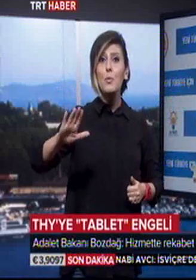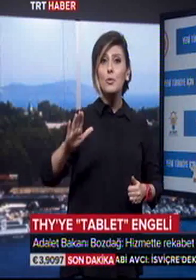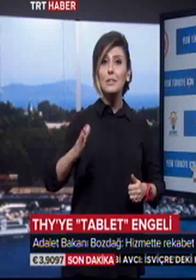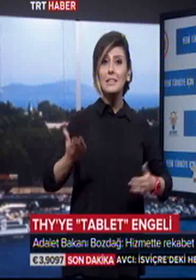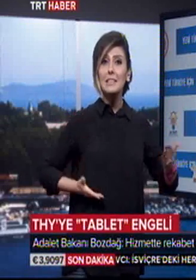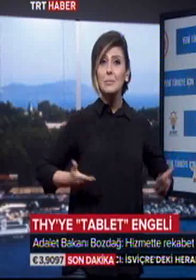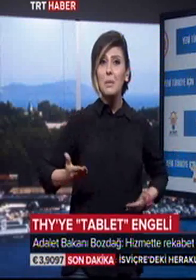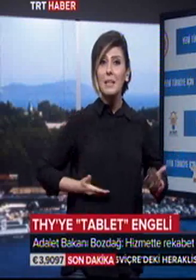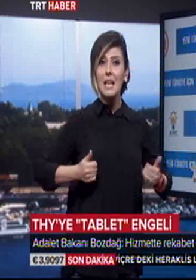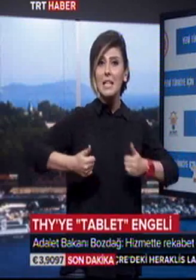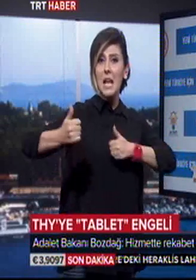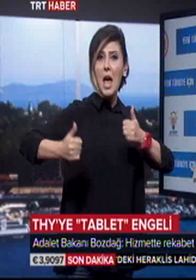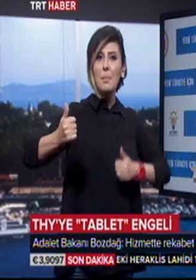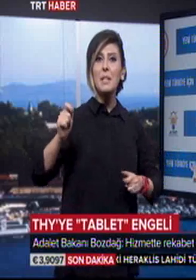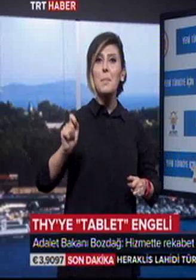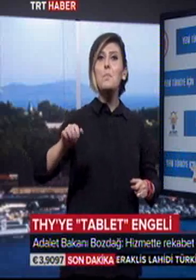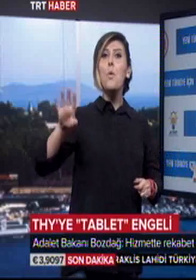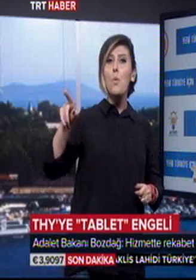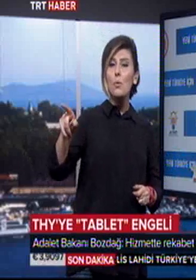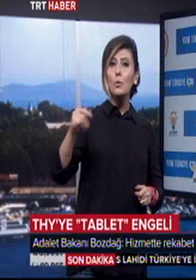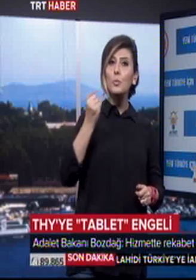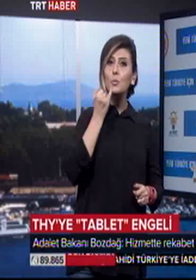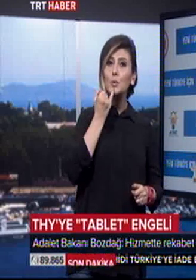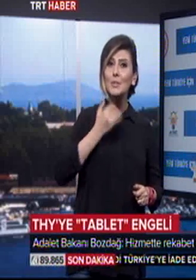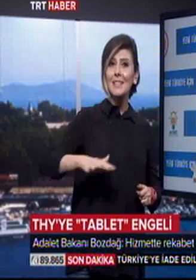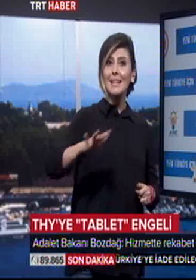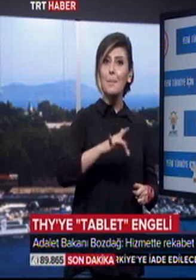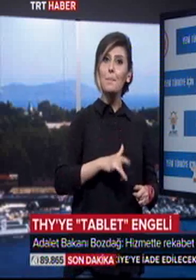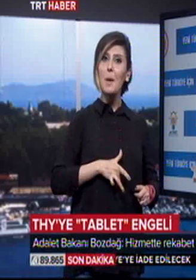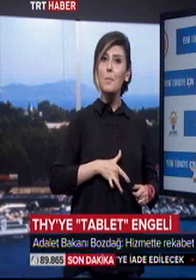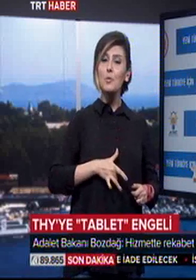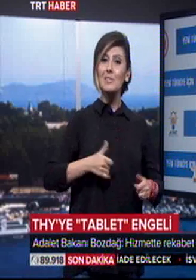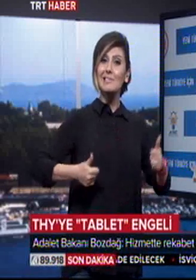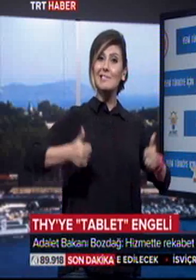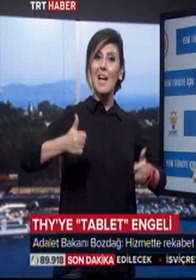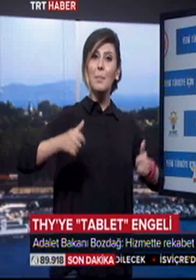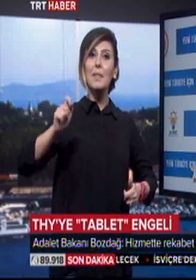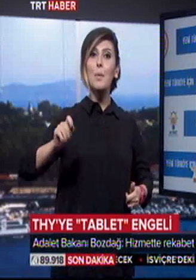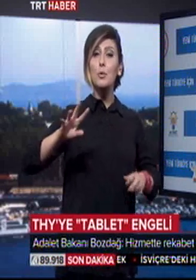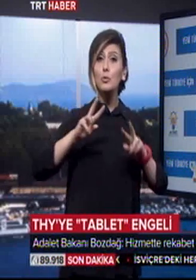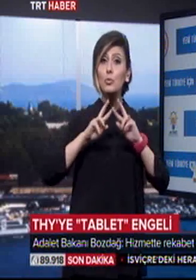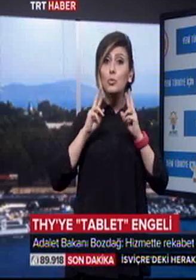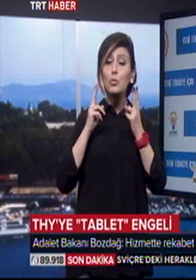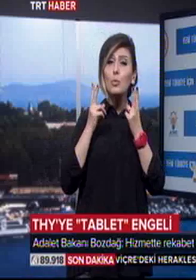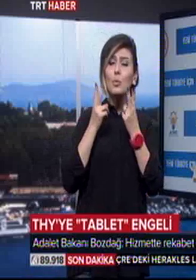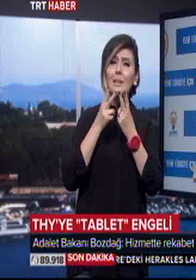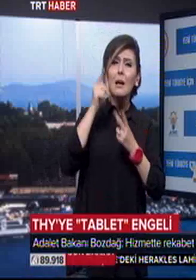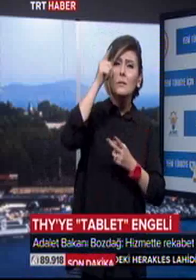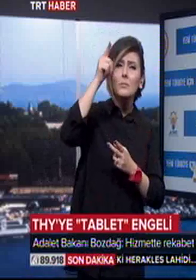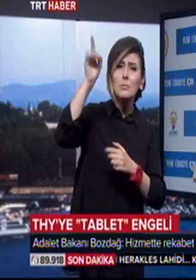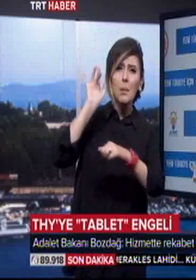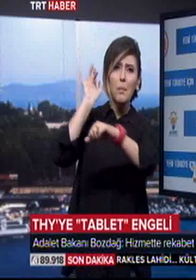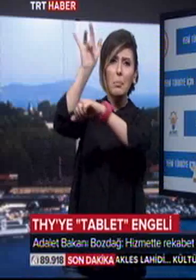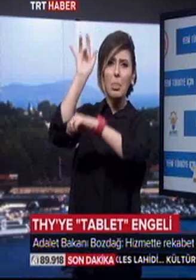rekabet edemiyor. Müşteri memnuniyeti de rekabet edemiyor. Dünyanın her yerine ulaşmada,